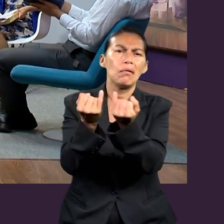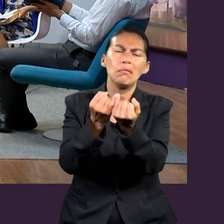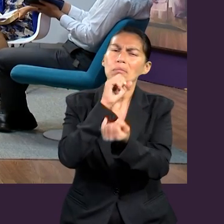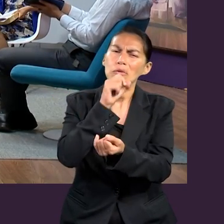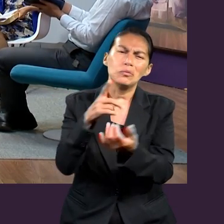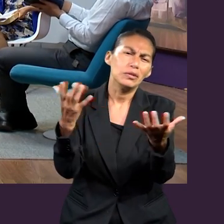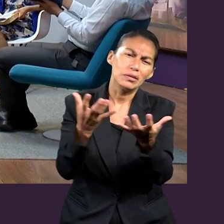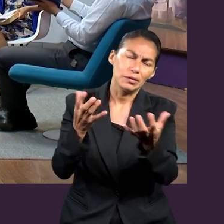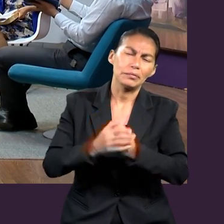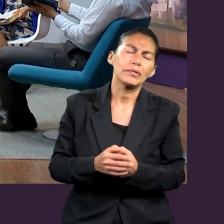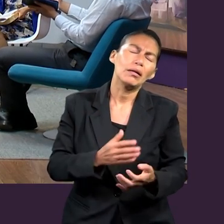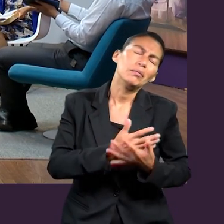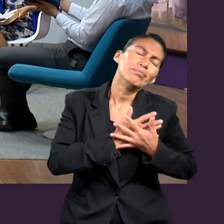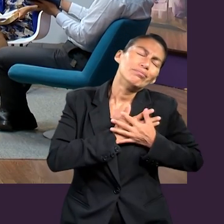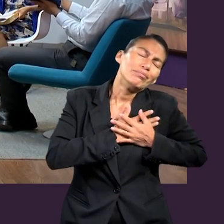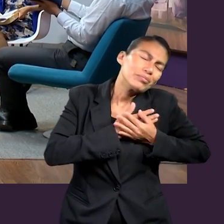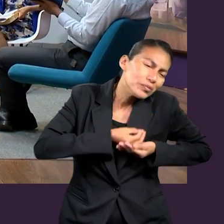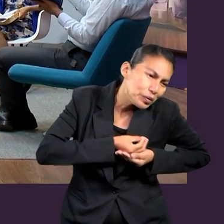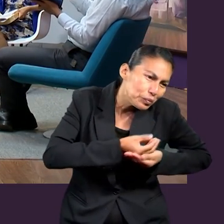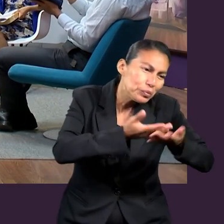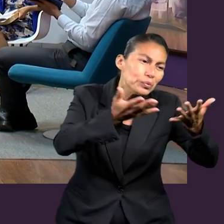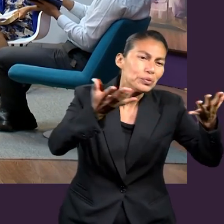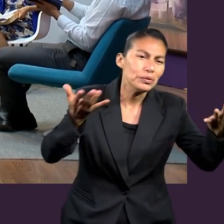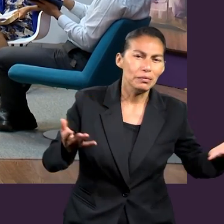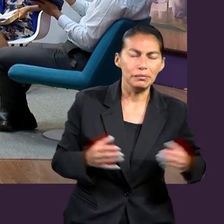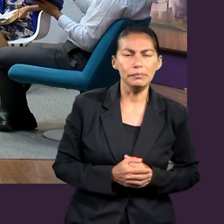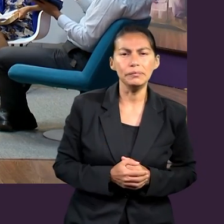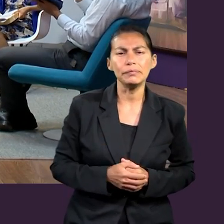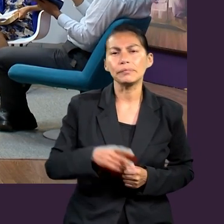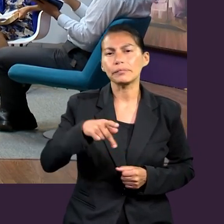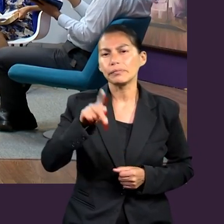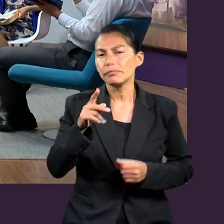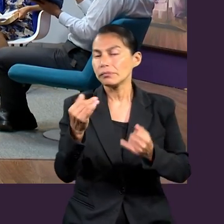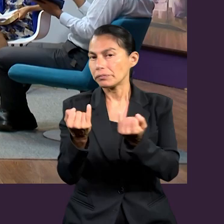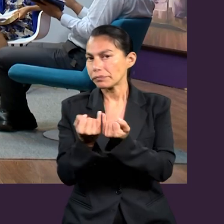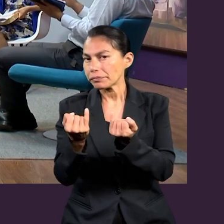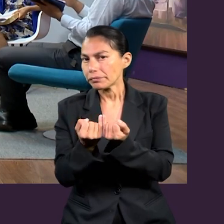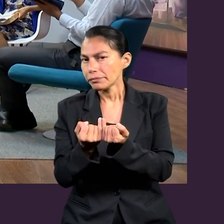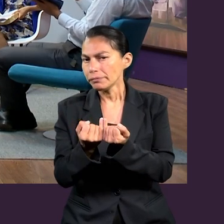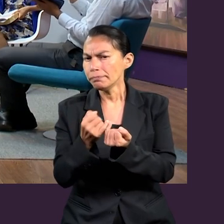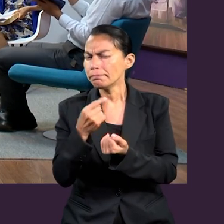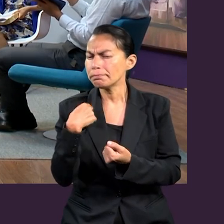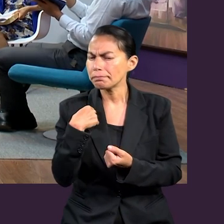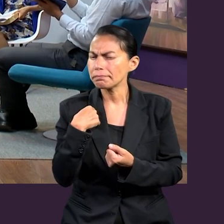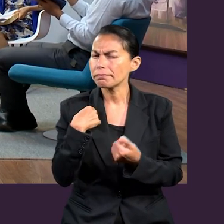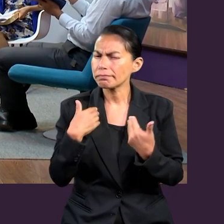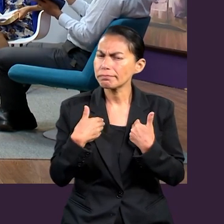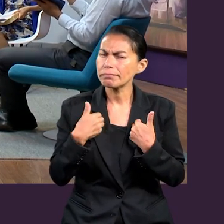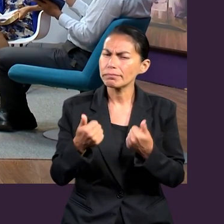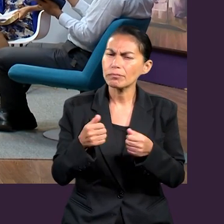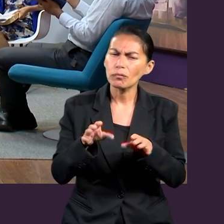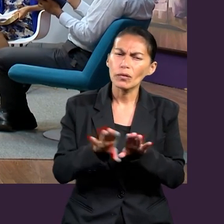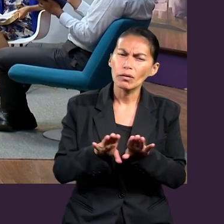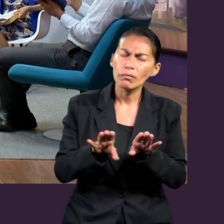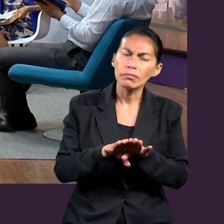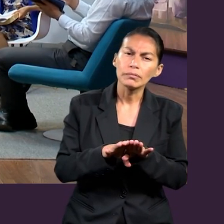motivación que es el amor. Pero además, me llama mucho la atención que estos versículos prácticamente nos muestran